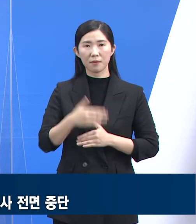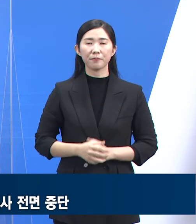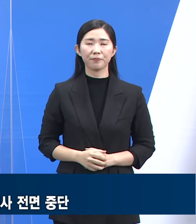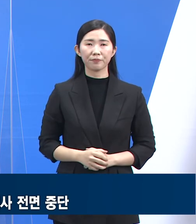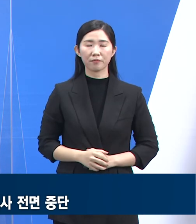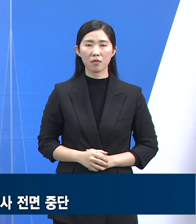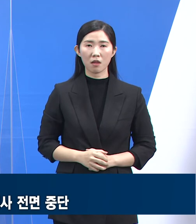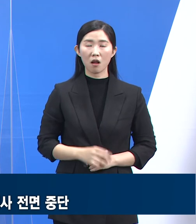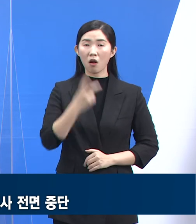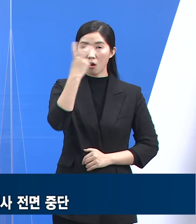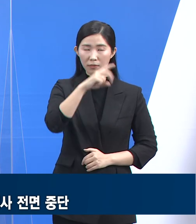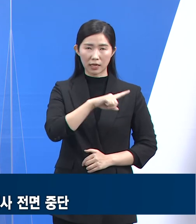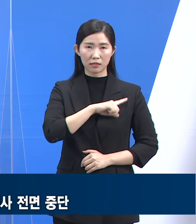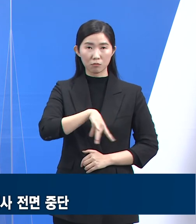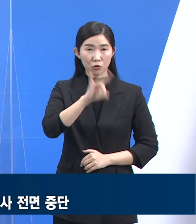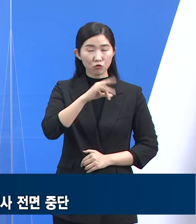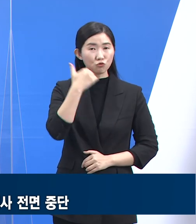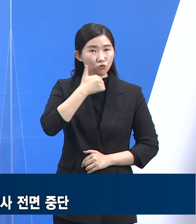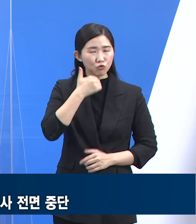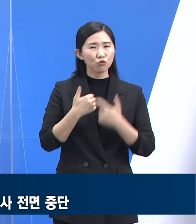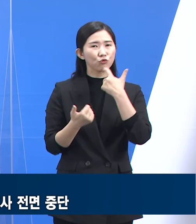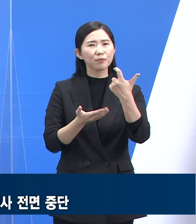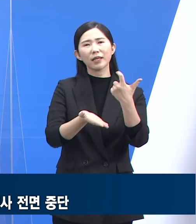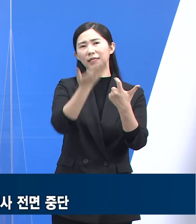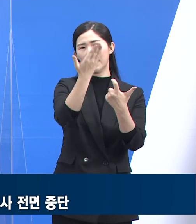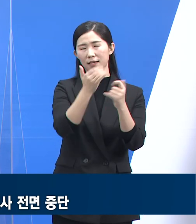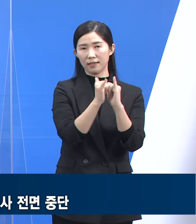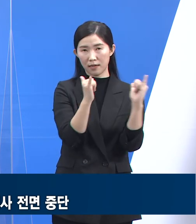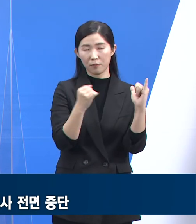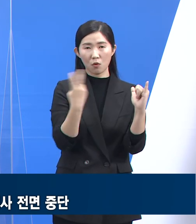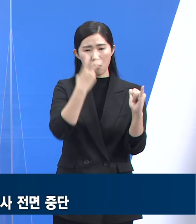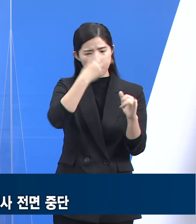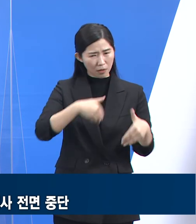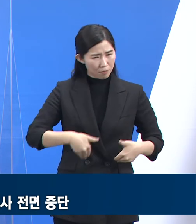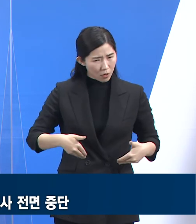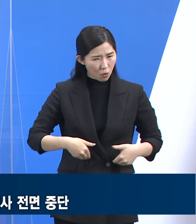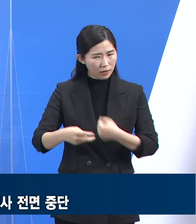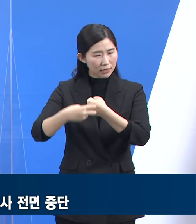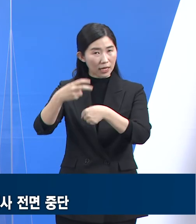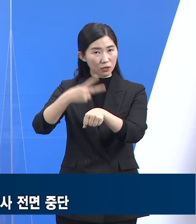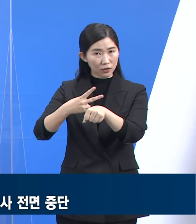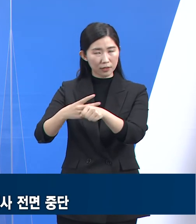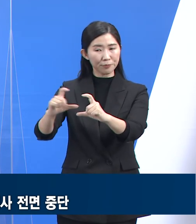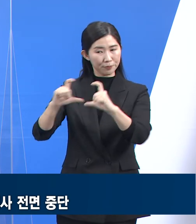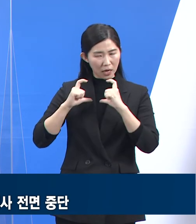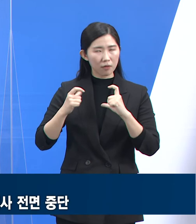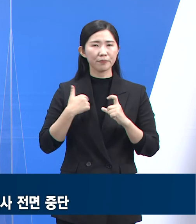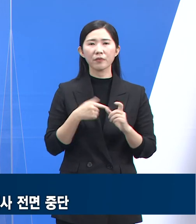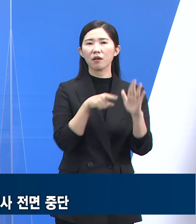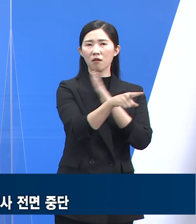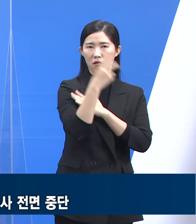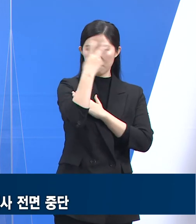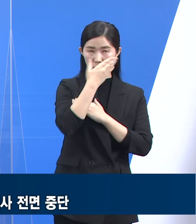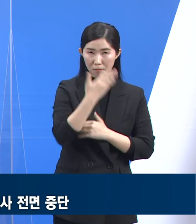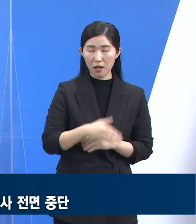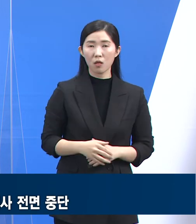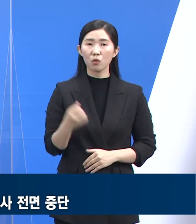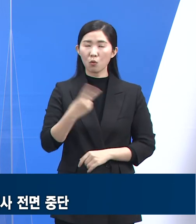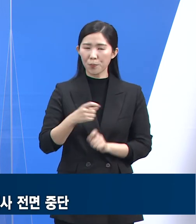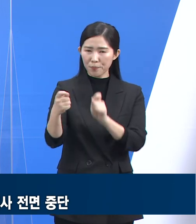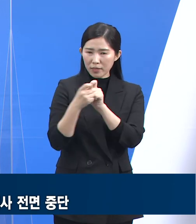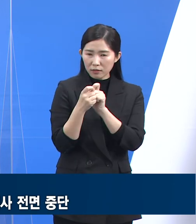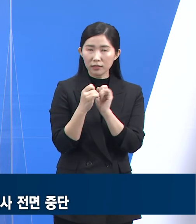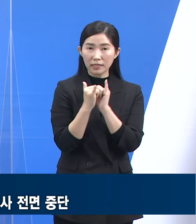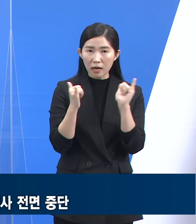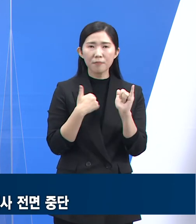검사 우선순위 대상자에서 60세 이상 고령층, 검사가 필요하다는 의사소견서를 받은 사람, 밀접접촉자와 같은 역학적 관련자